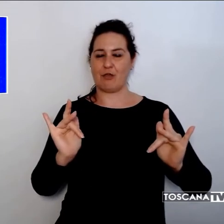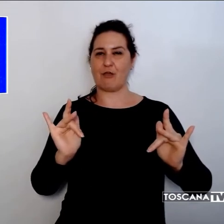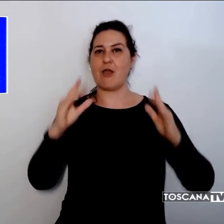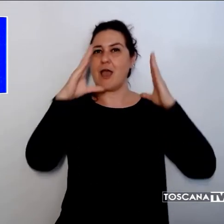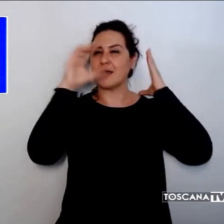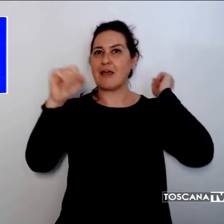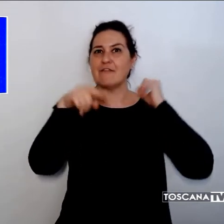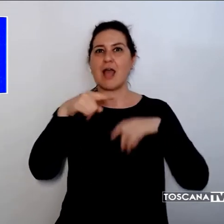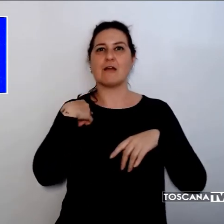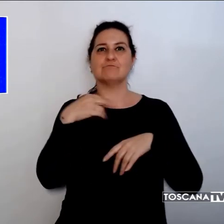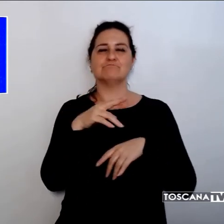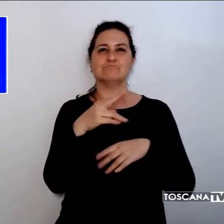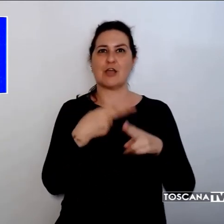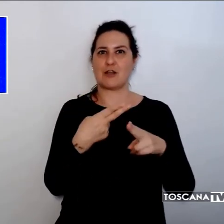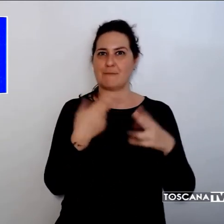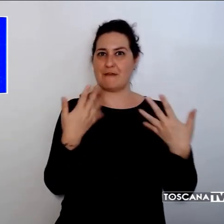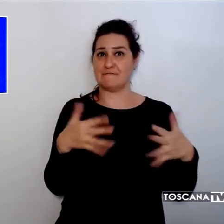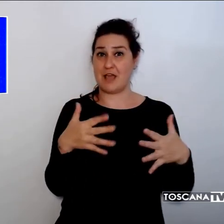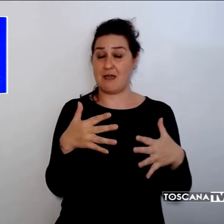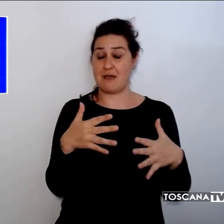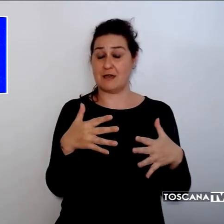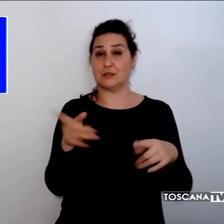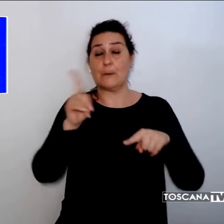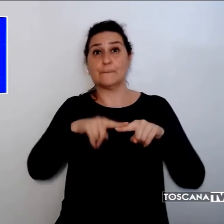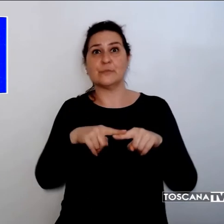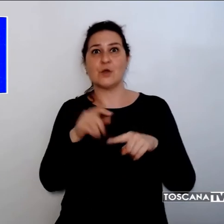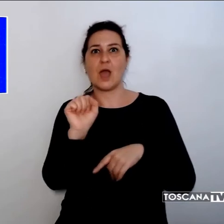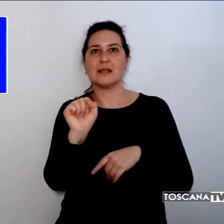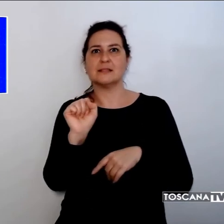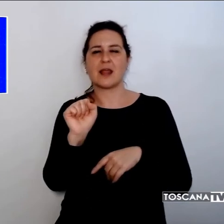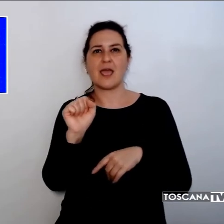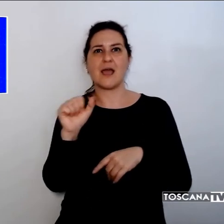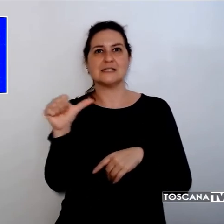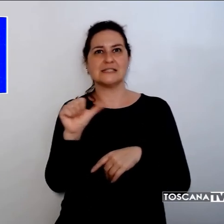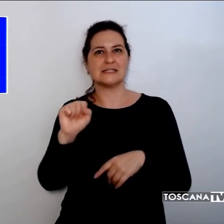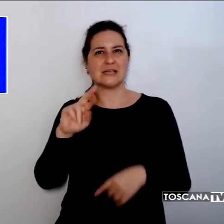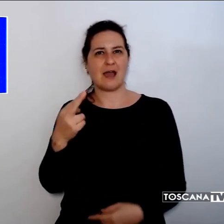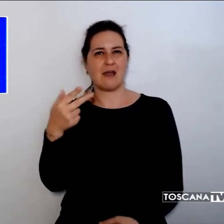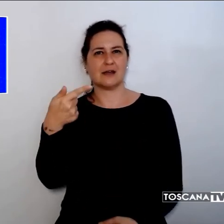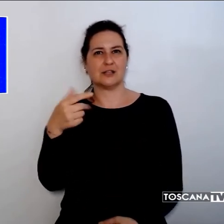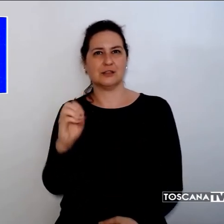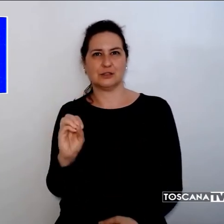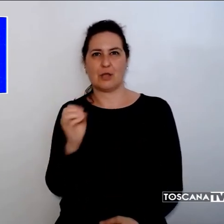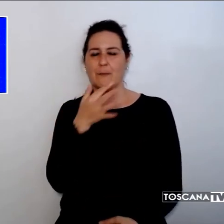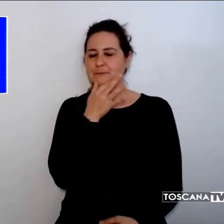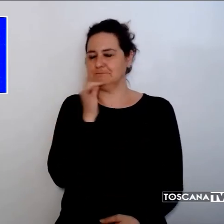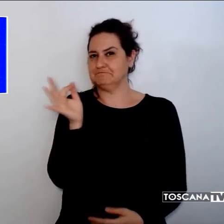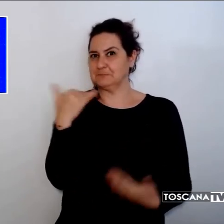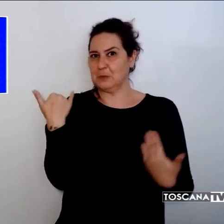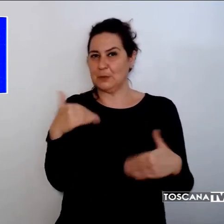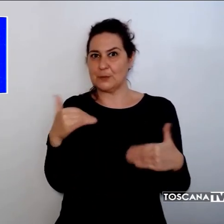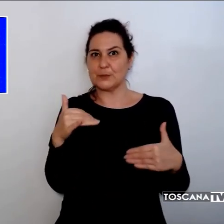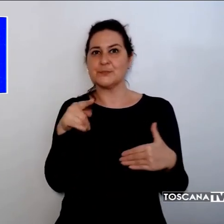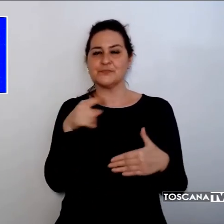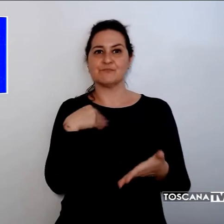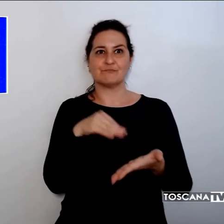e con quello di Andrea del Sarto di bellezza struggente. Presenti anche